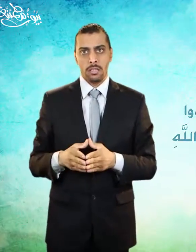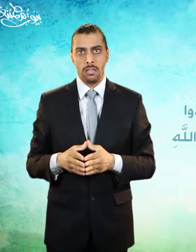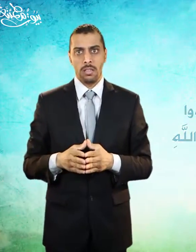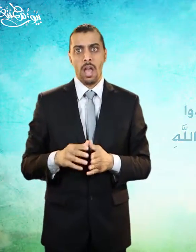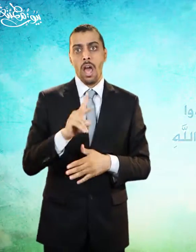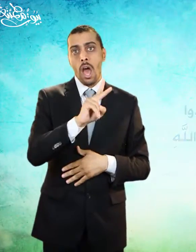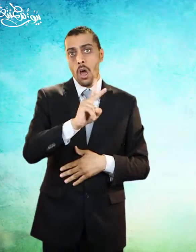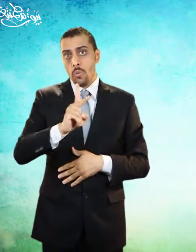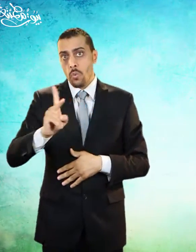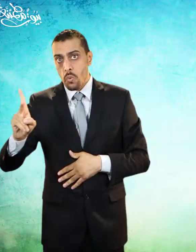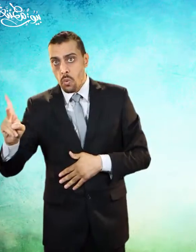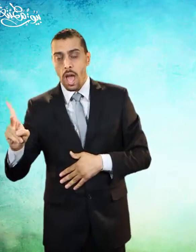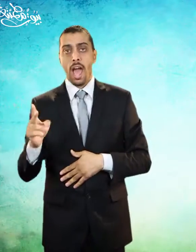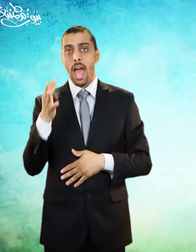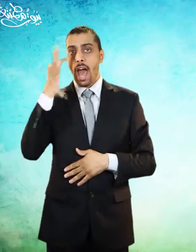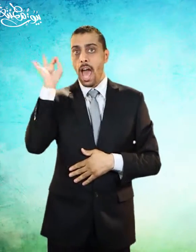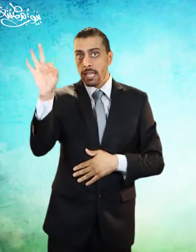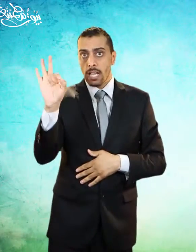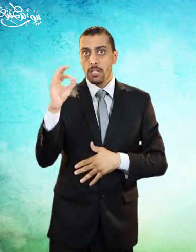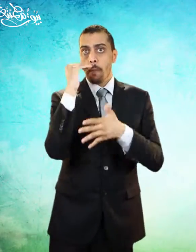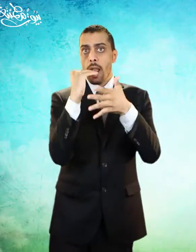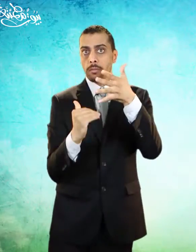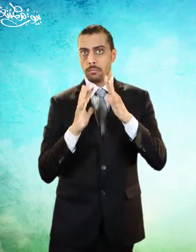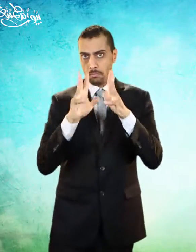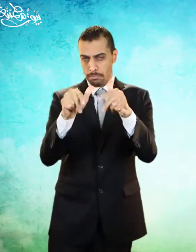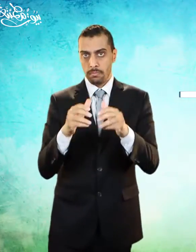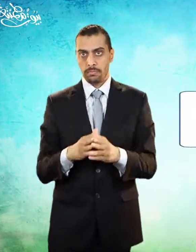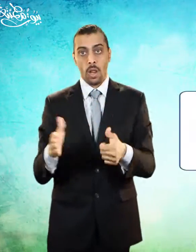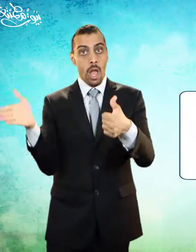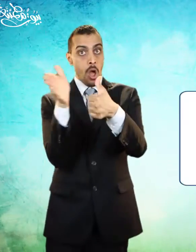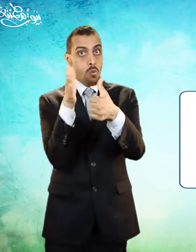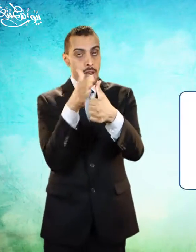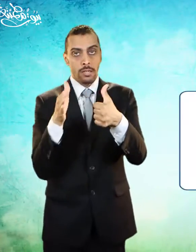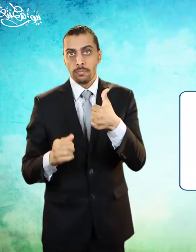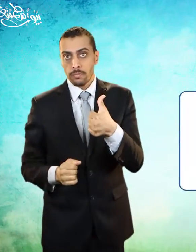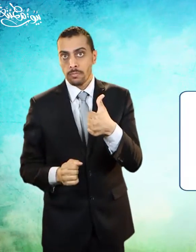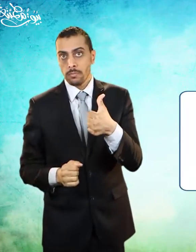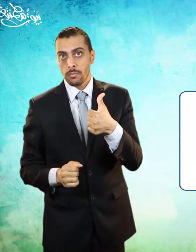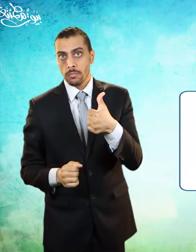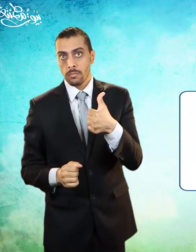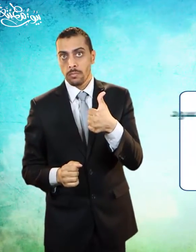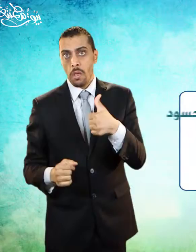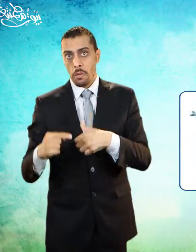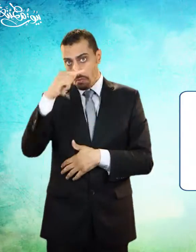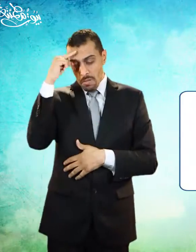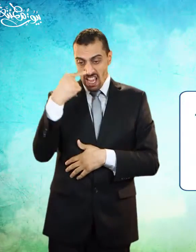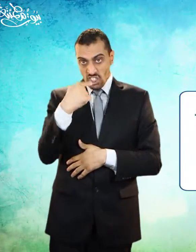أنواع الحسد ومراتبه المرتبة الأولى أن يحب